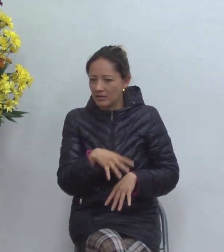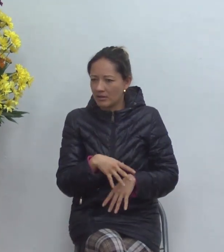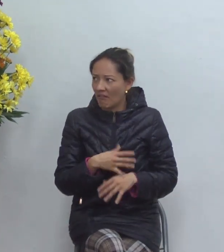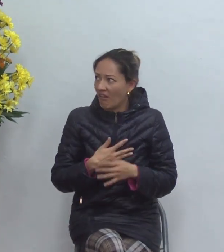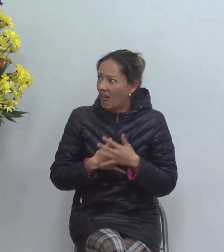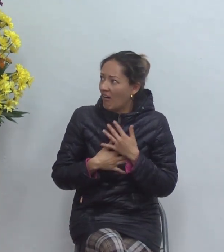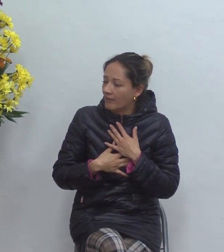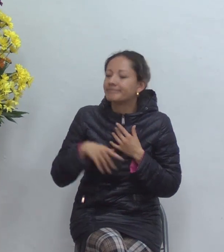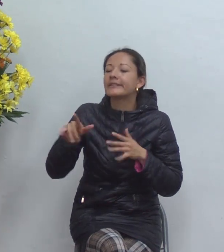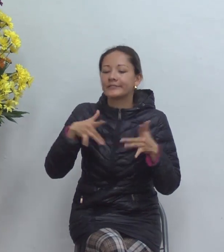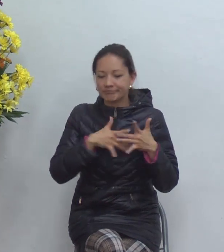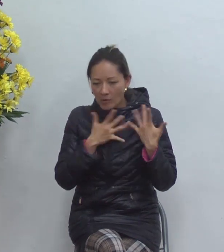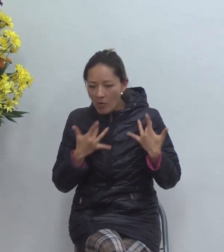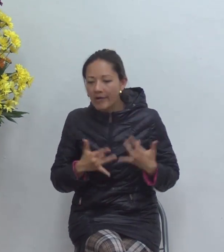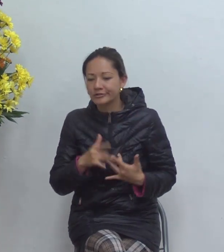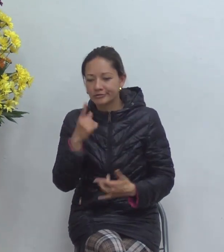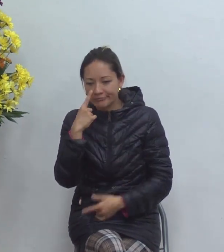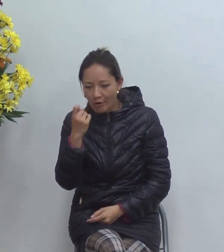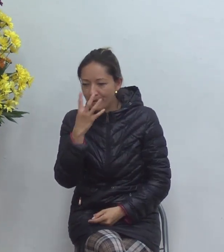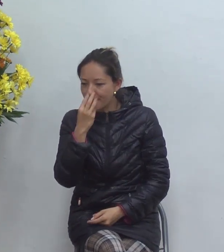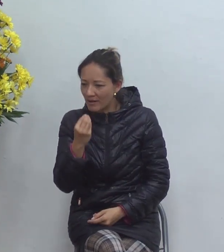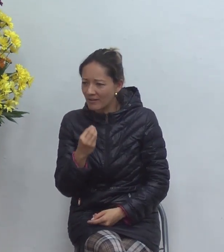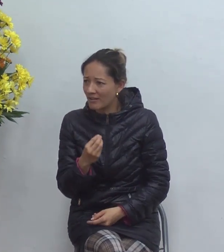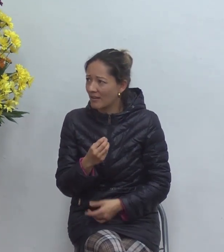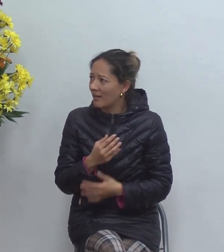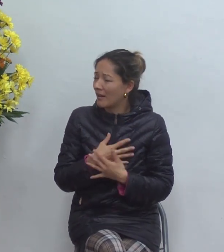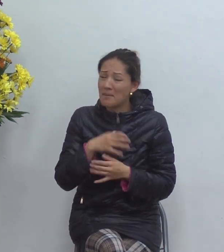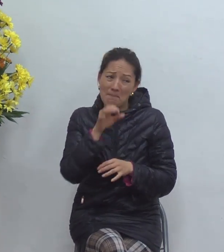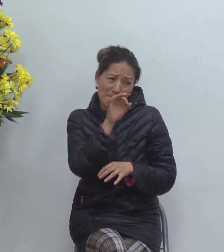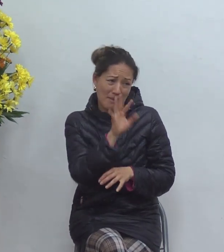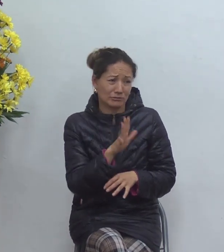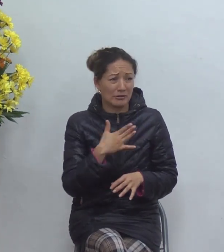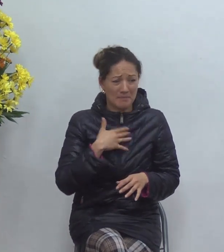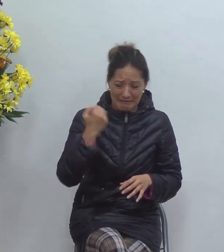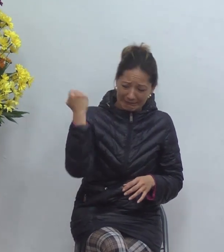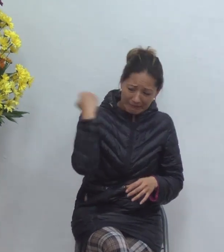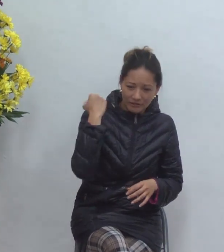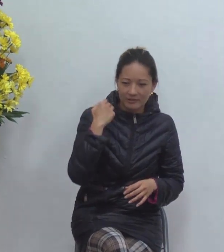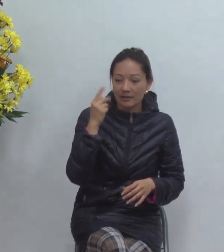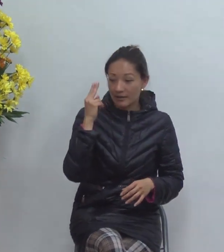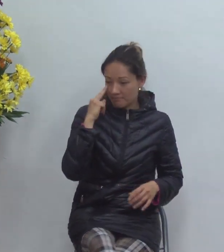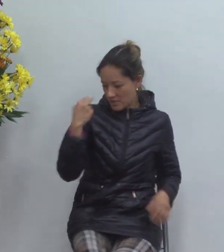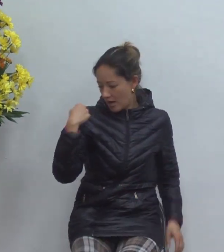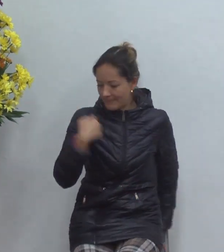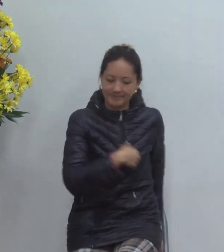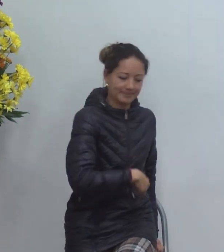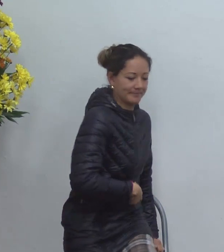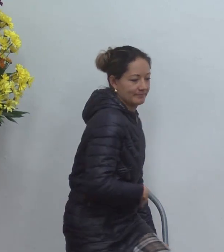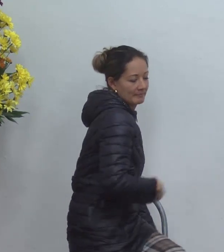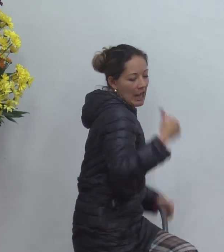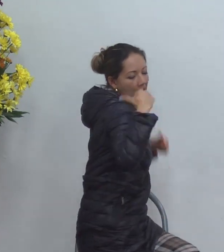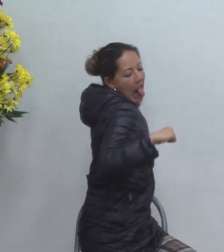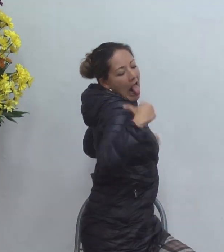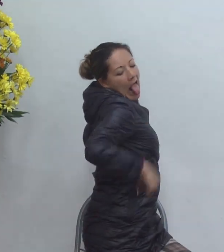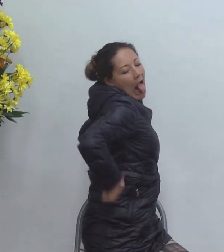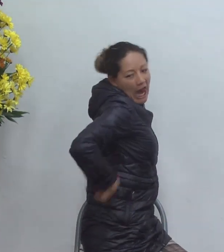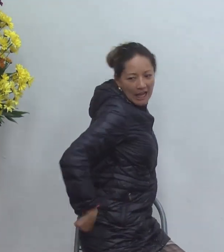corazón del hombre viejo dice ay pastor lo están traicionando y dice mire mi espada viejo venga le muestro todas las llagas que están ahí